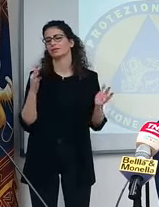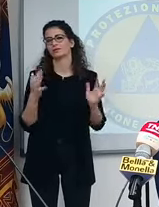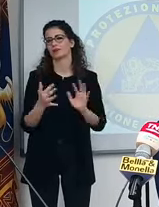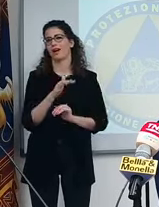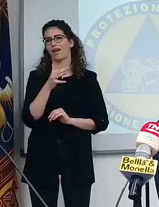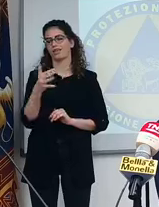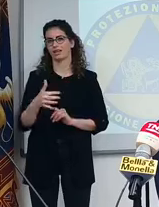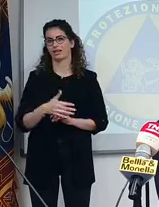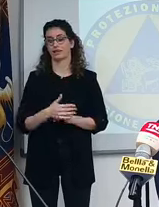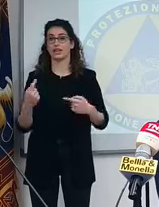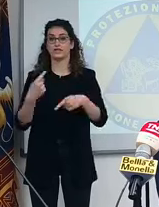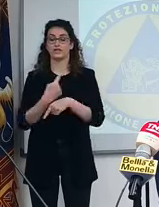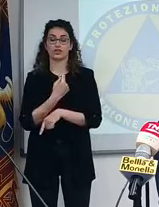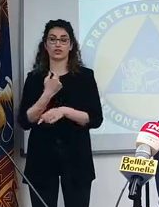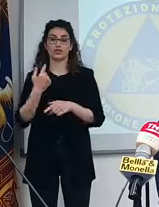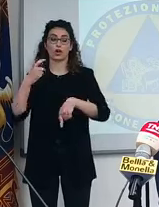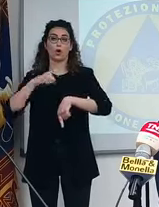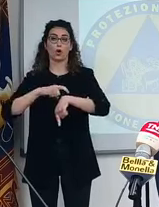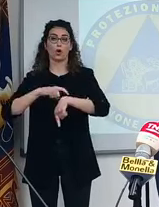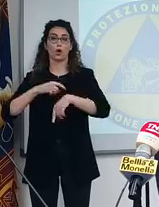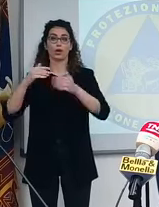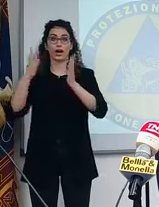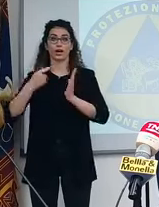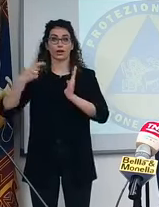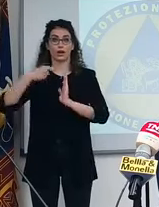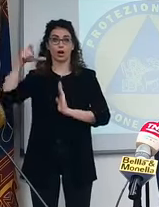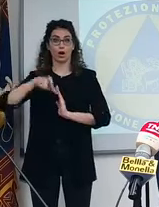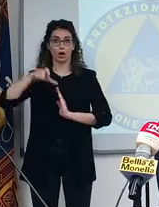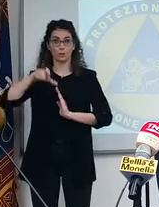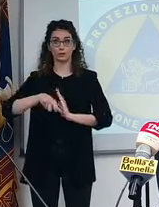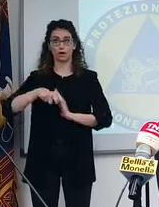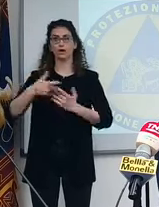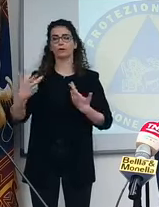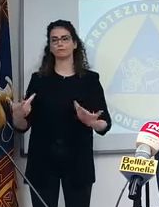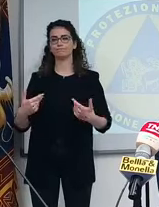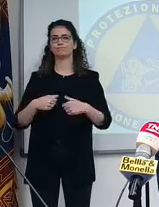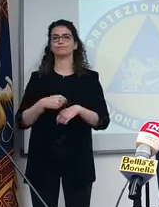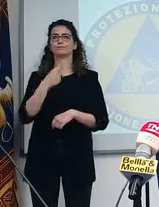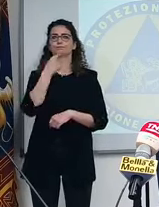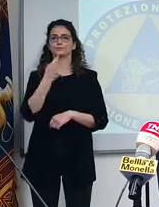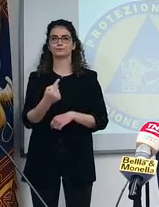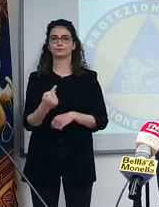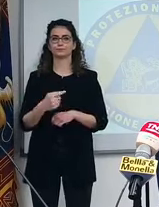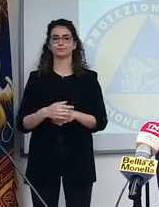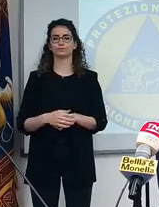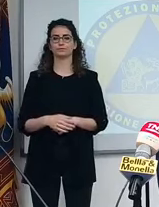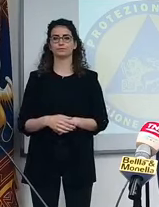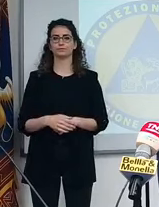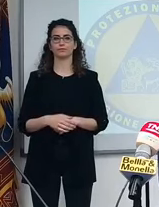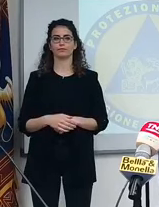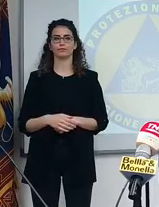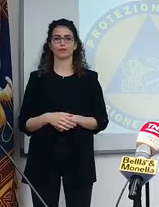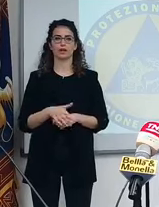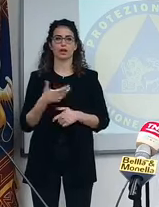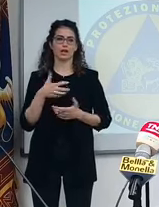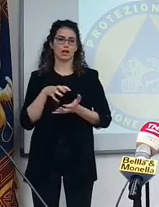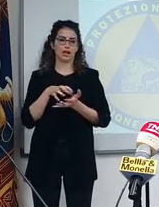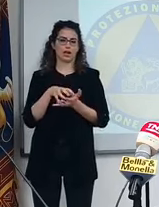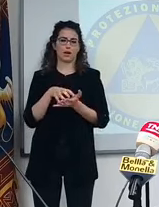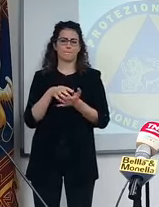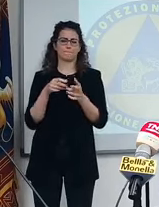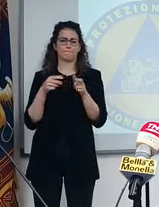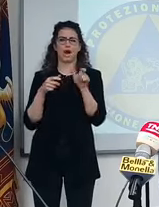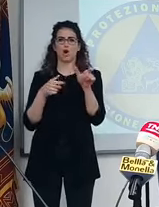Quanto a coprifuoco, io dico che, premesso a coprifuoco è una brutta